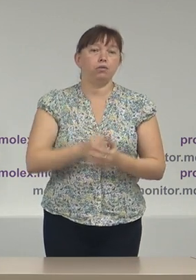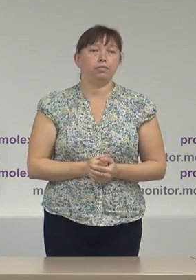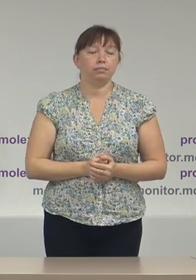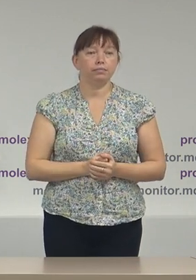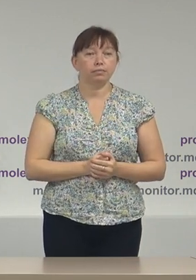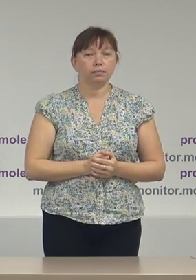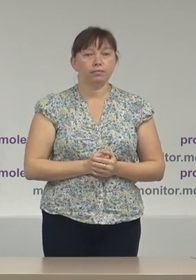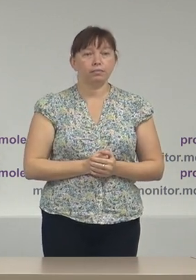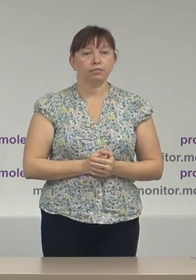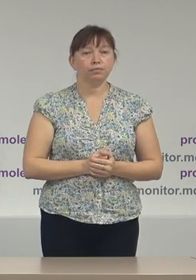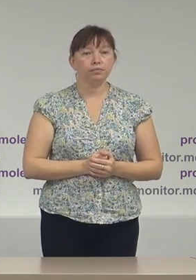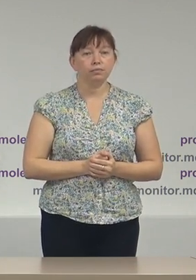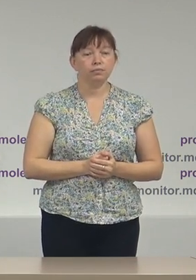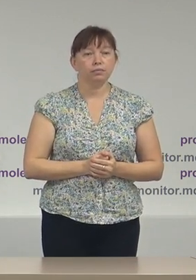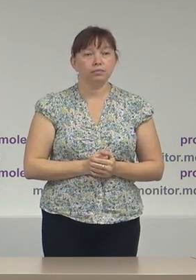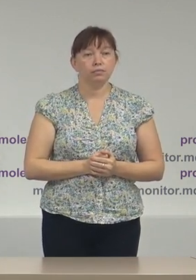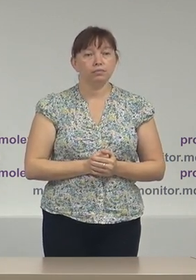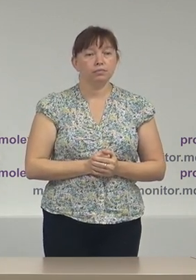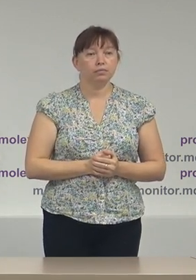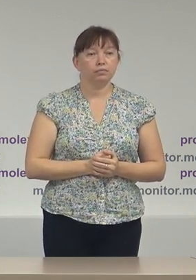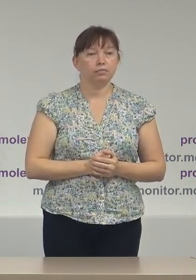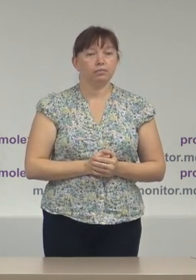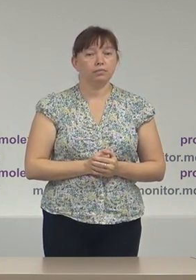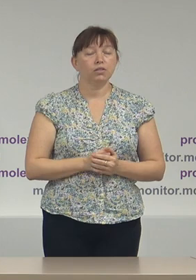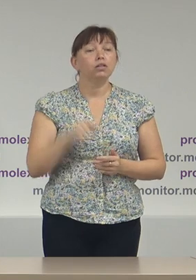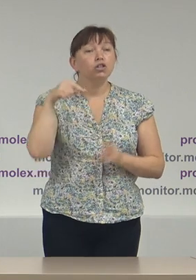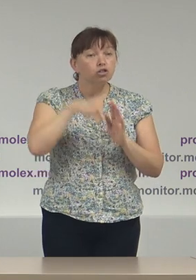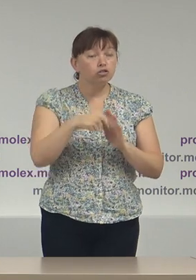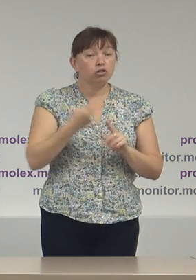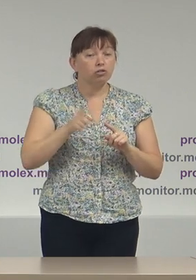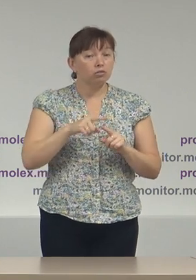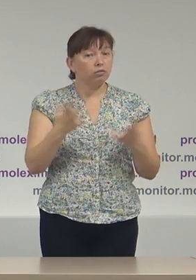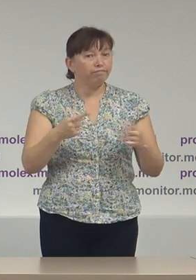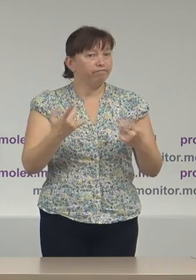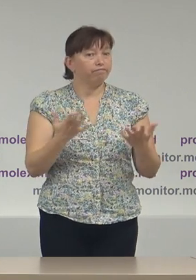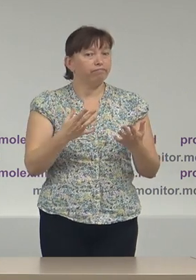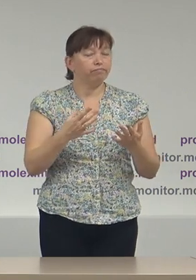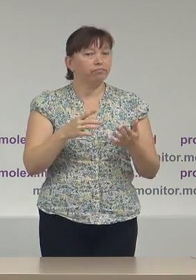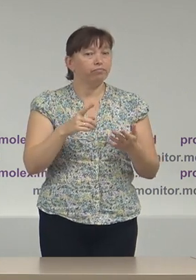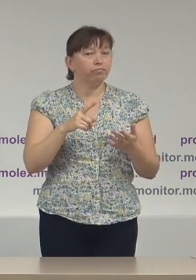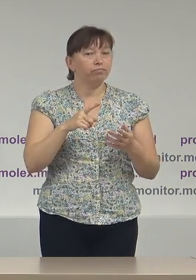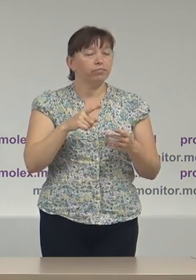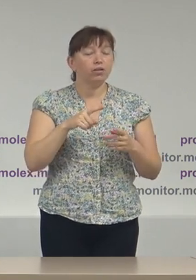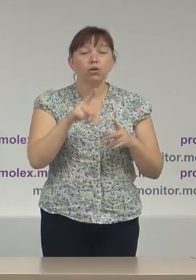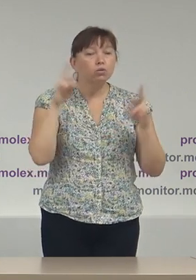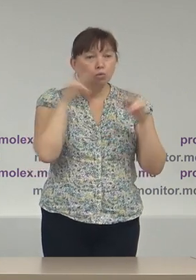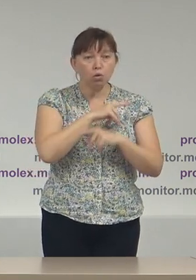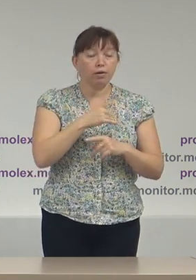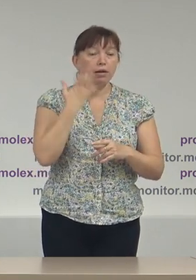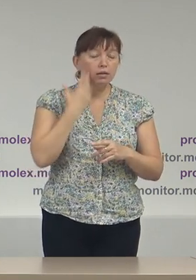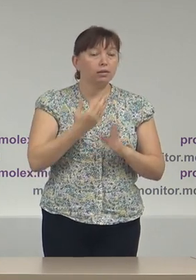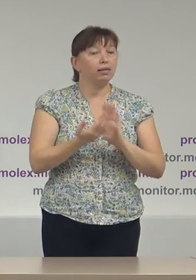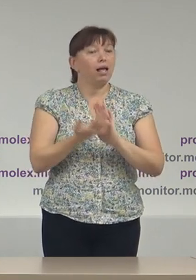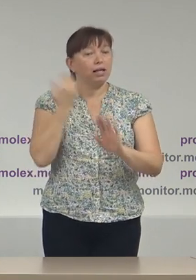perioada electorală. ceea ce contravine practicii obișnuite, când